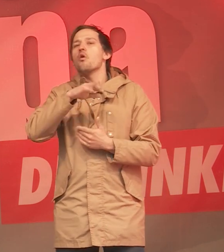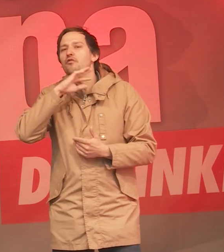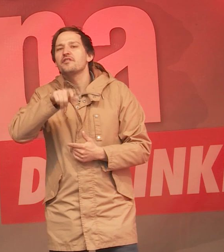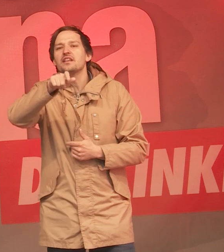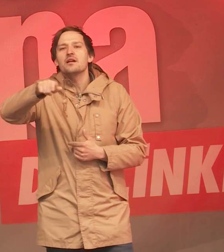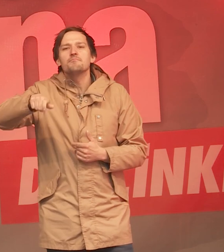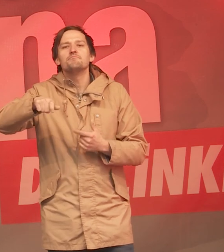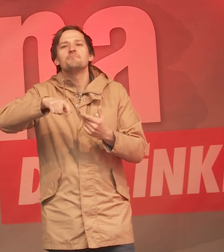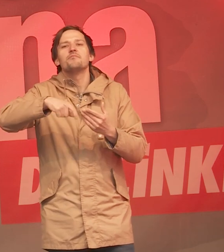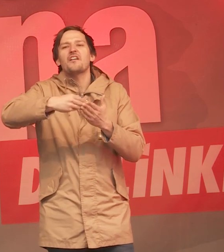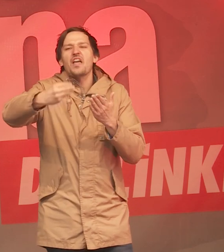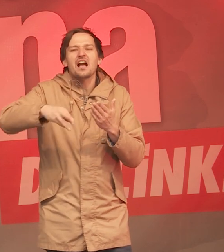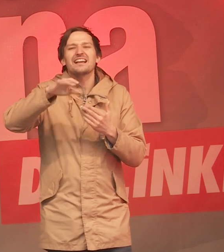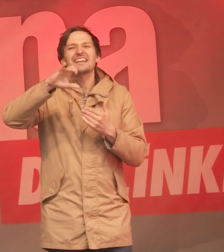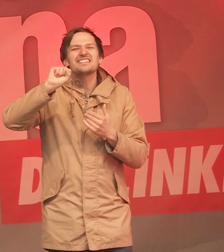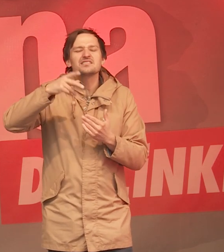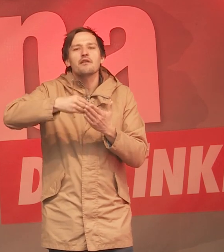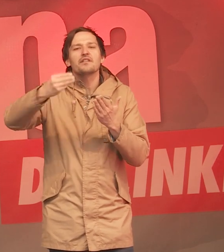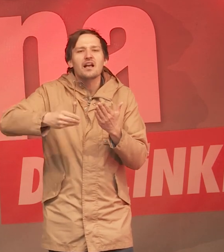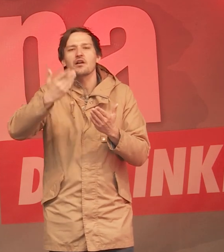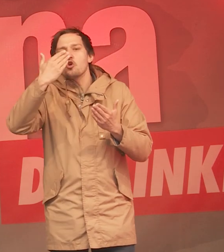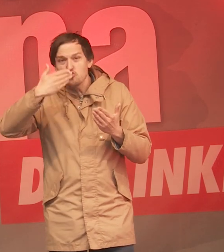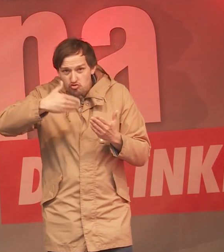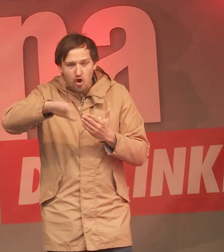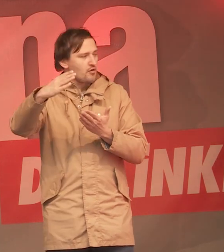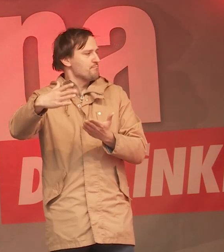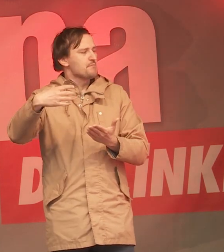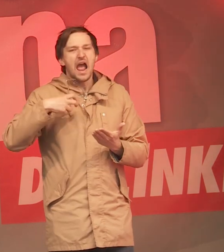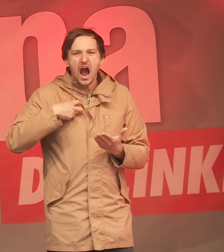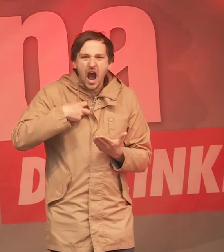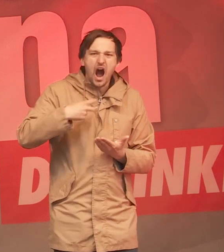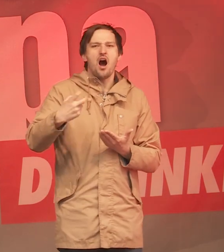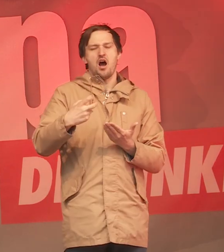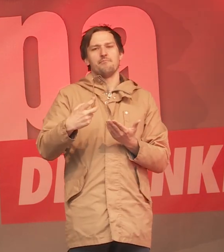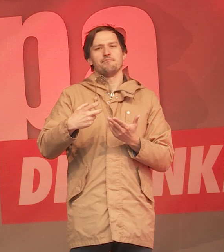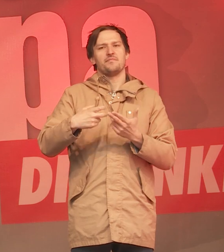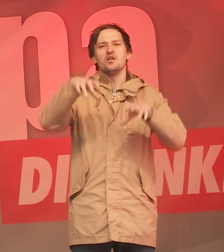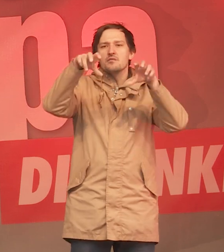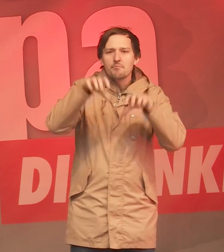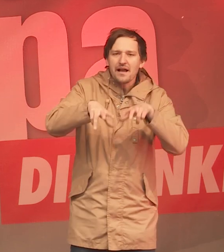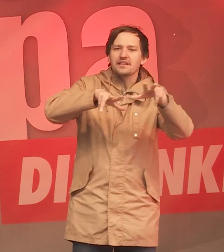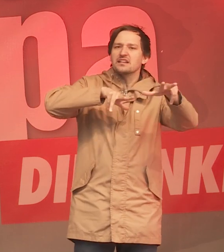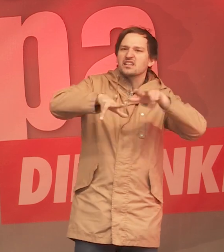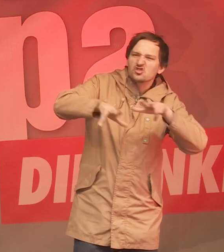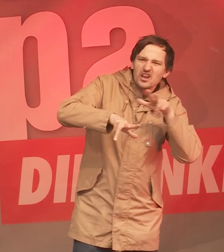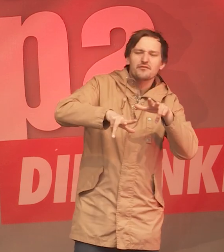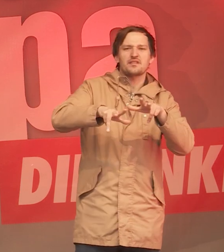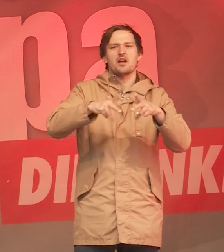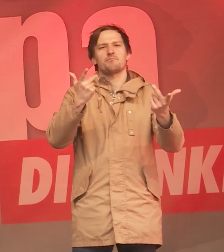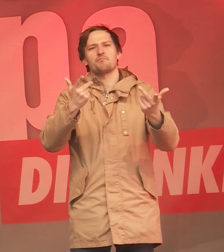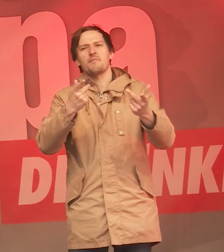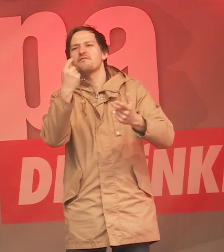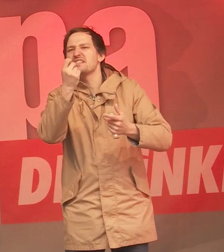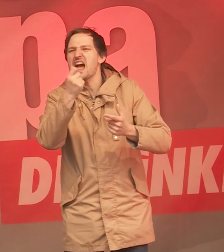Riester-Verträge sie sowieso nur noch ärmer machen, als sie sowieso schon sind, um Geschäfte für die Banken und für die Finanzmafia zu